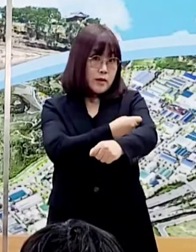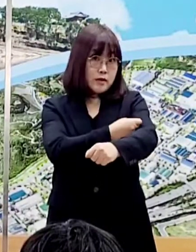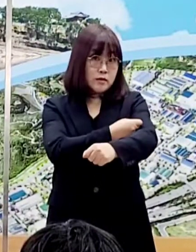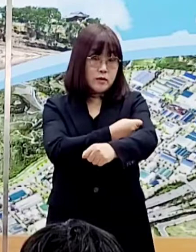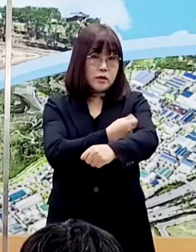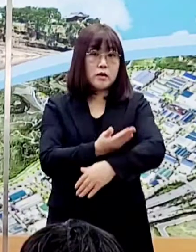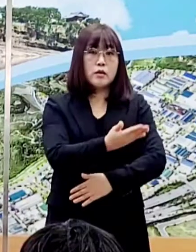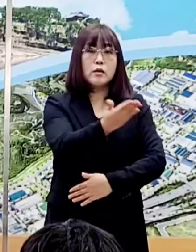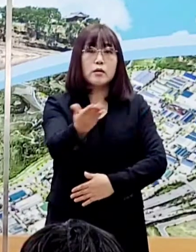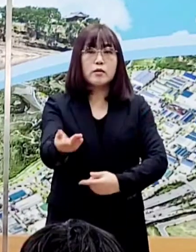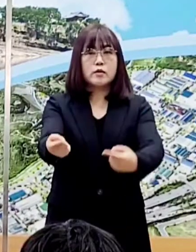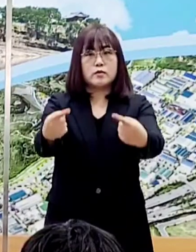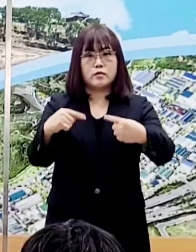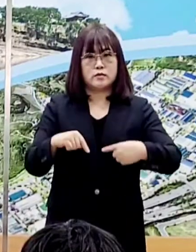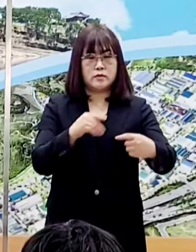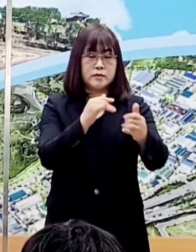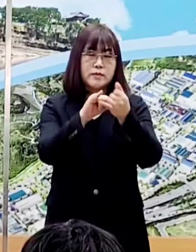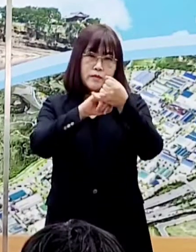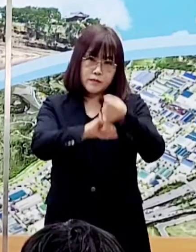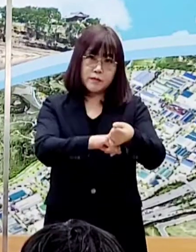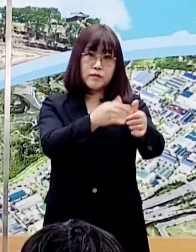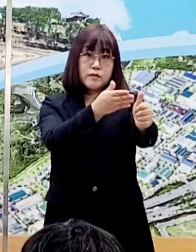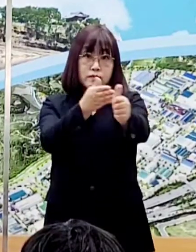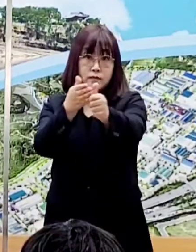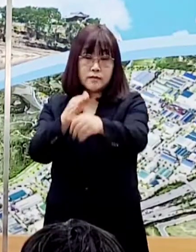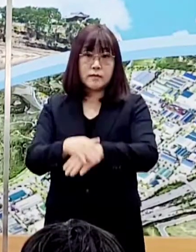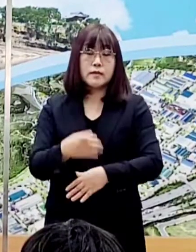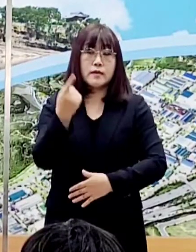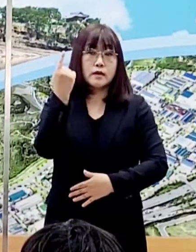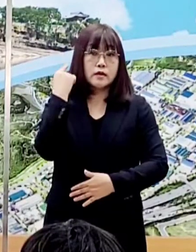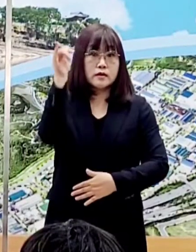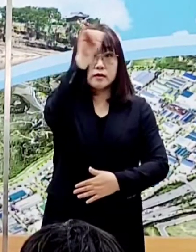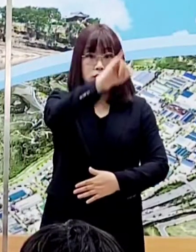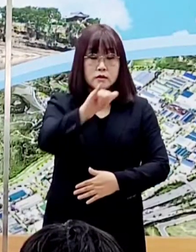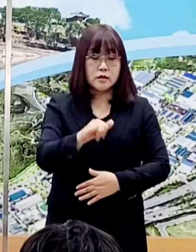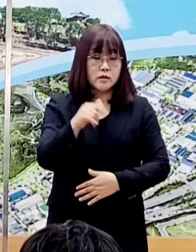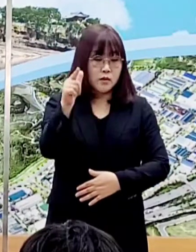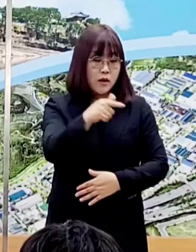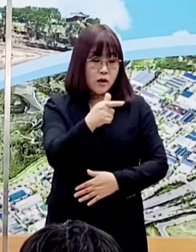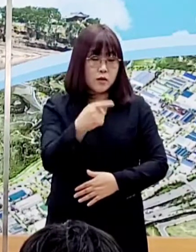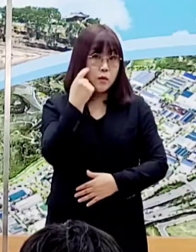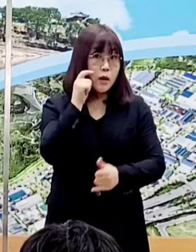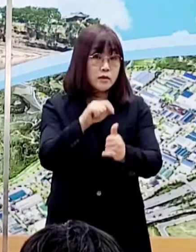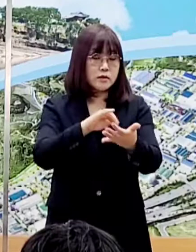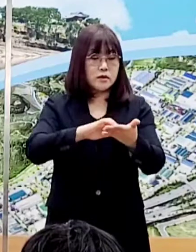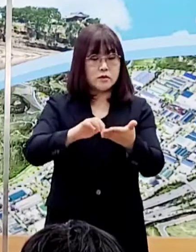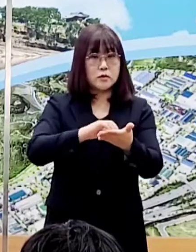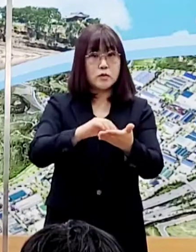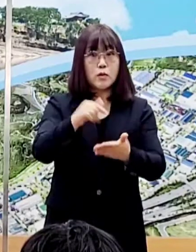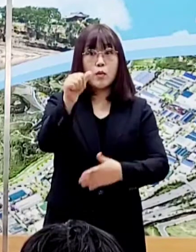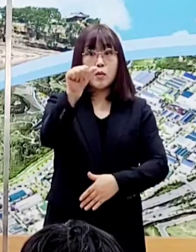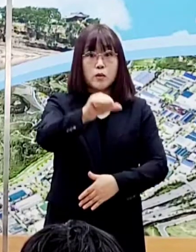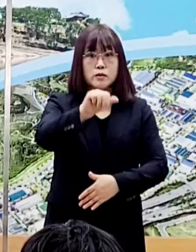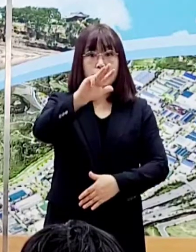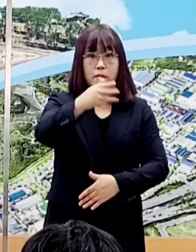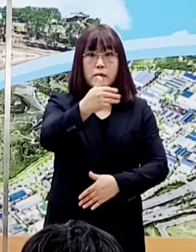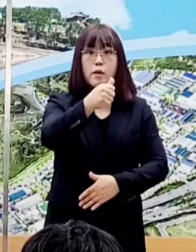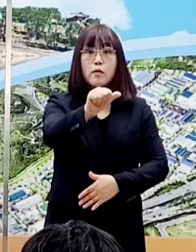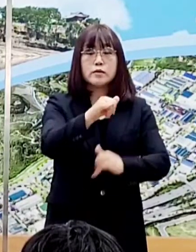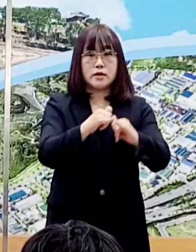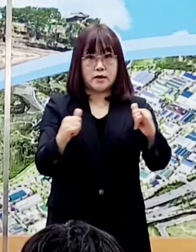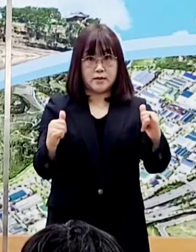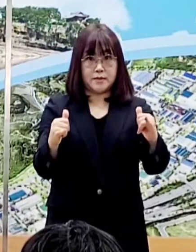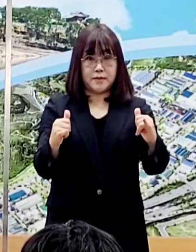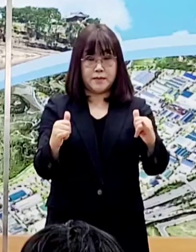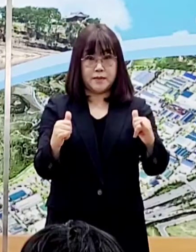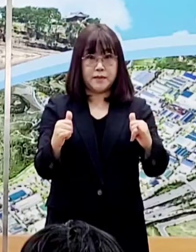적극 동참하여 주시기 바랍니다. 어제 전국 1일 확진자 수는 5,805명으로